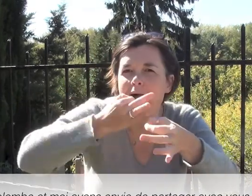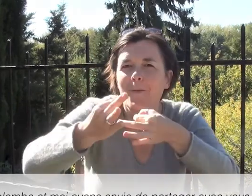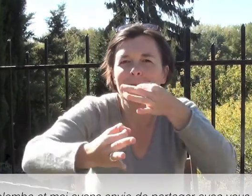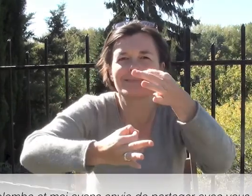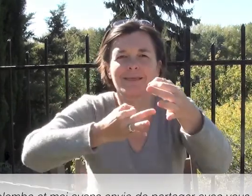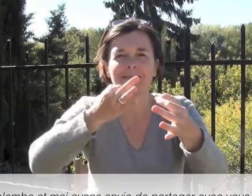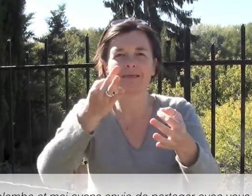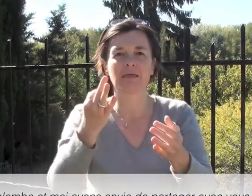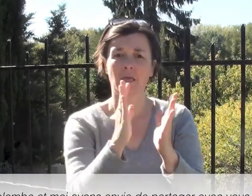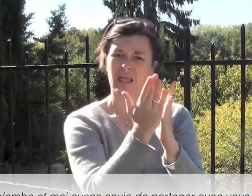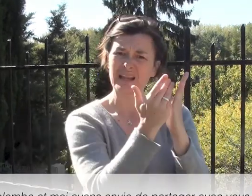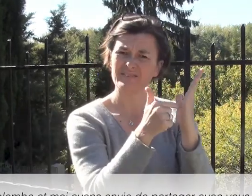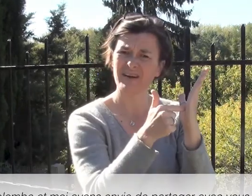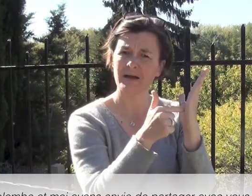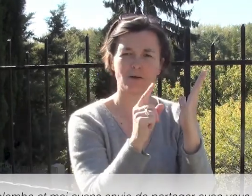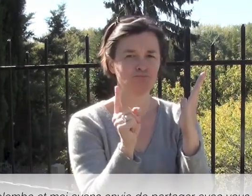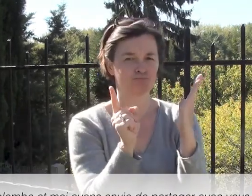comment s'exprimer avec ou sans livre.